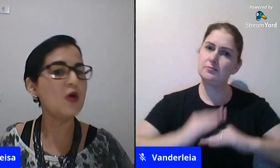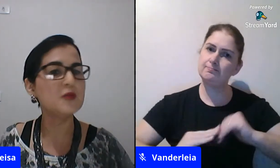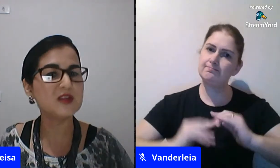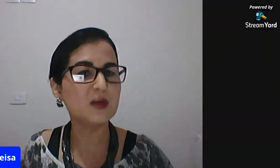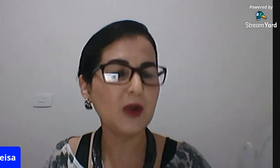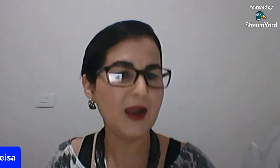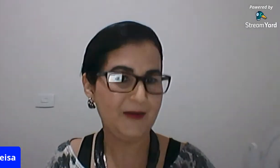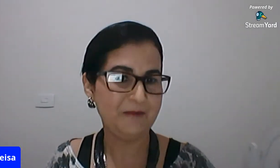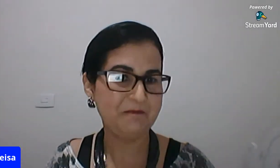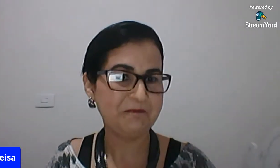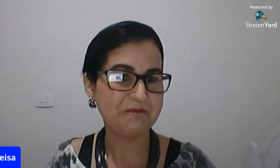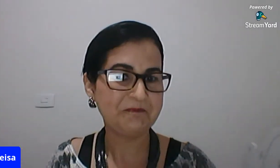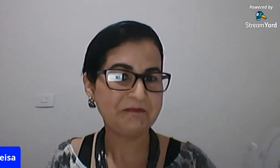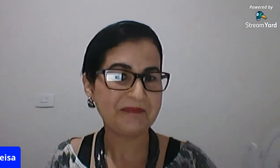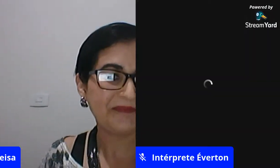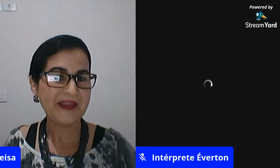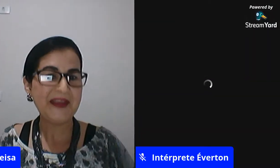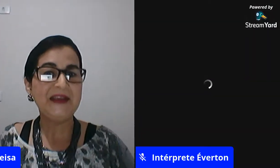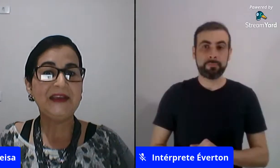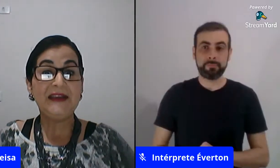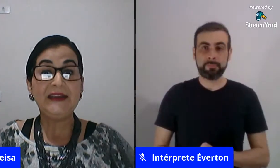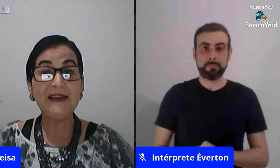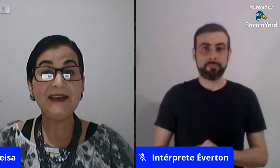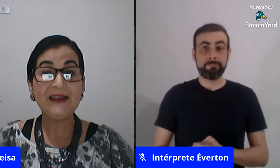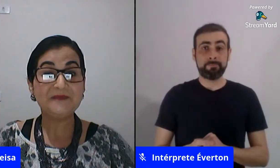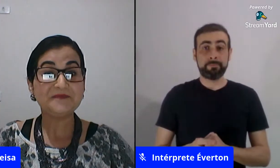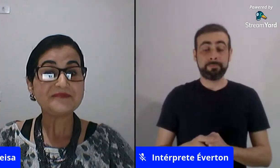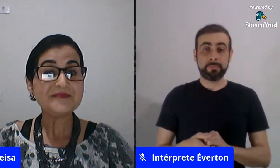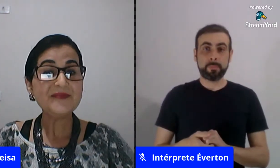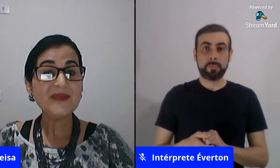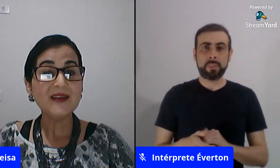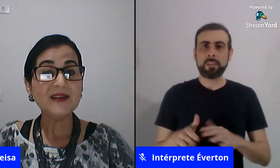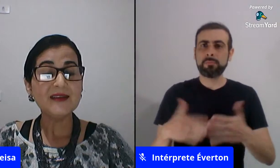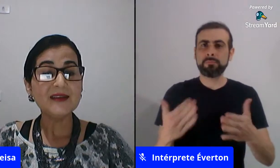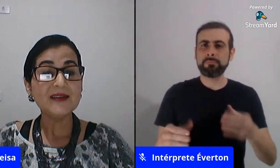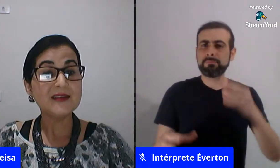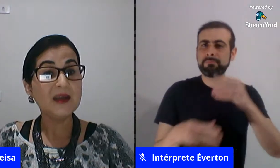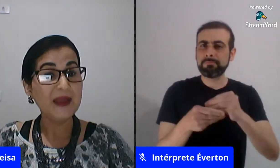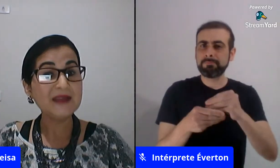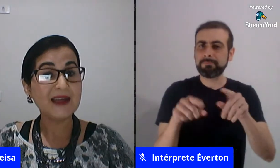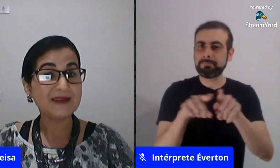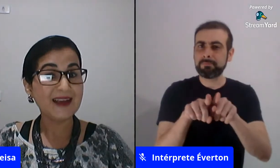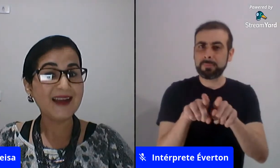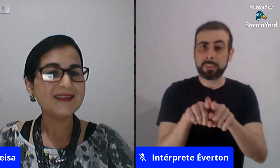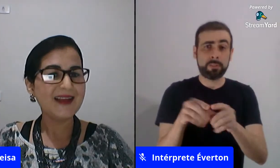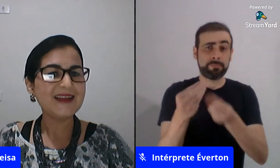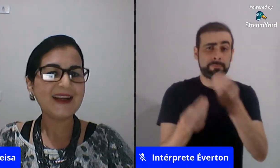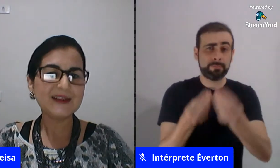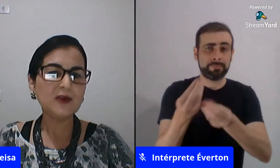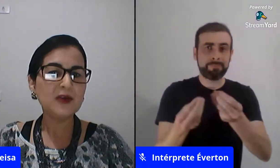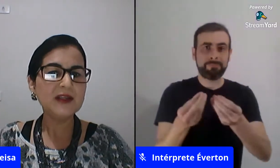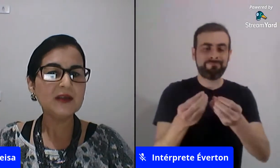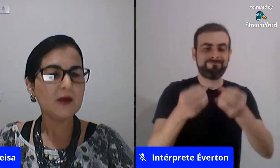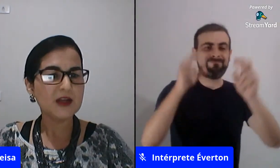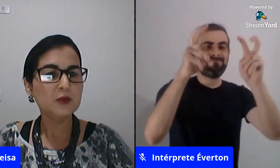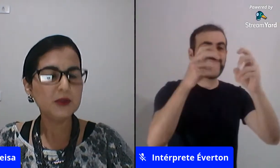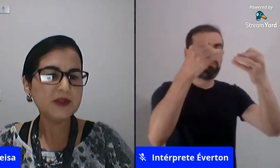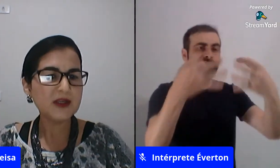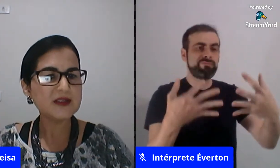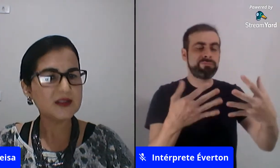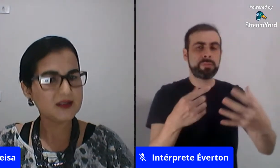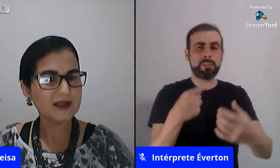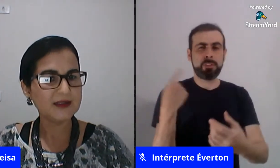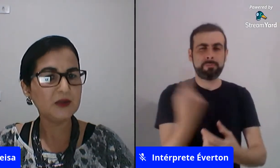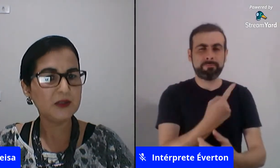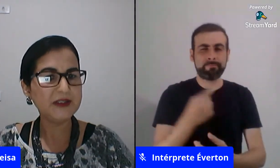homem como ser mulher e também tratar né da categoria que eu acho